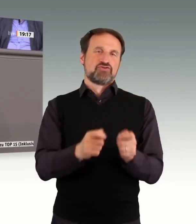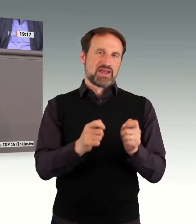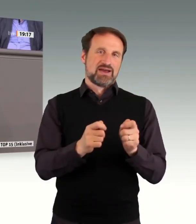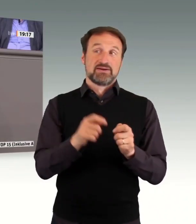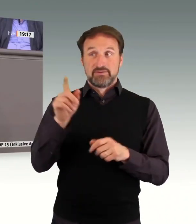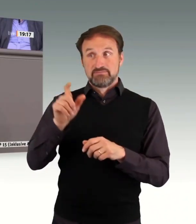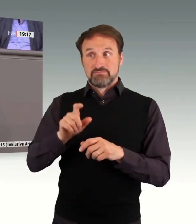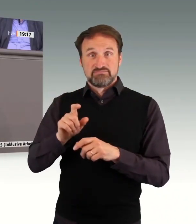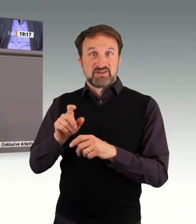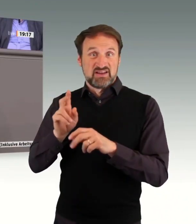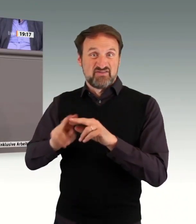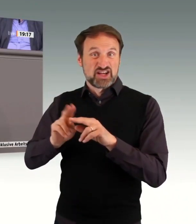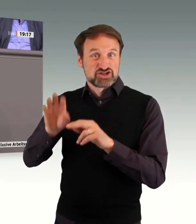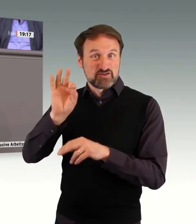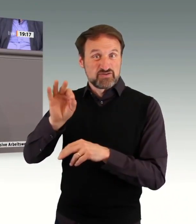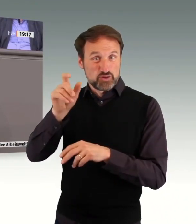wollen.